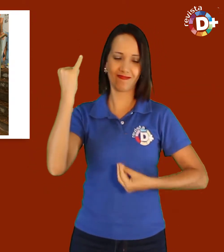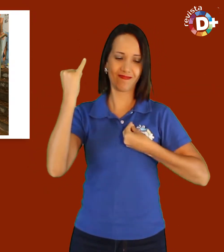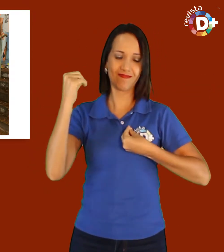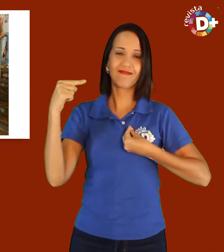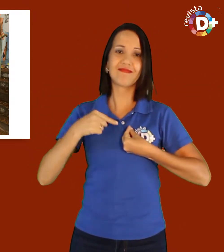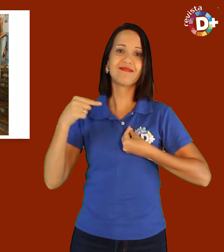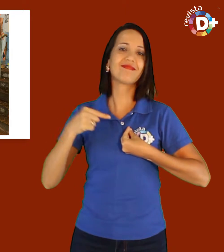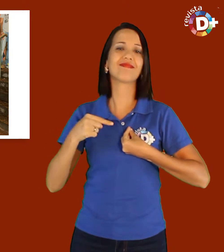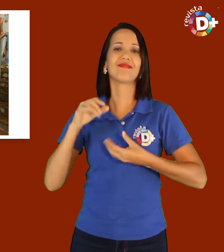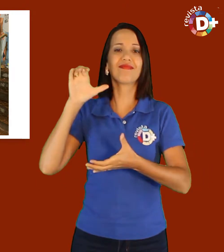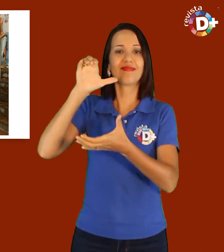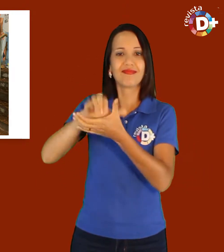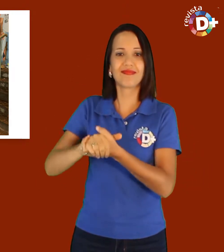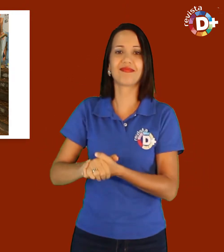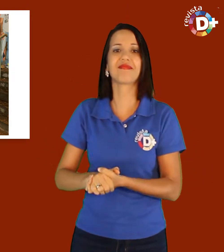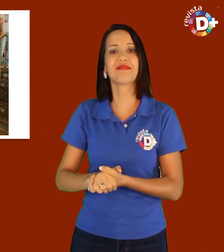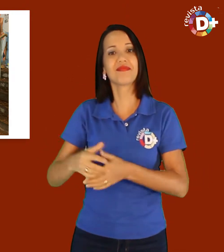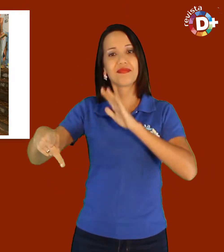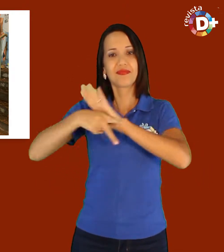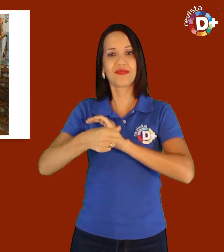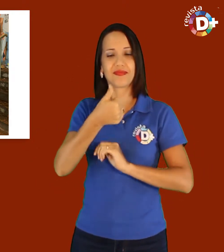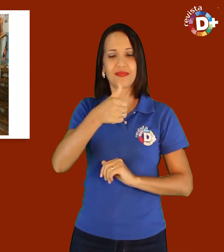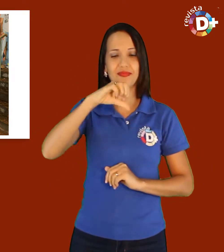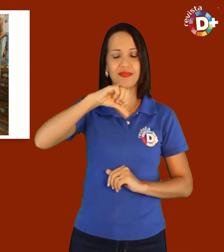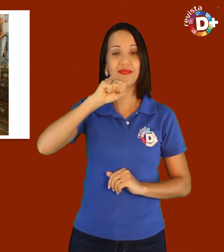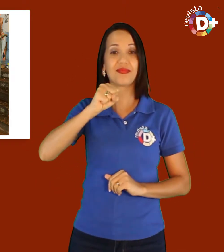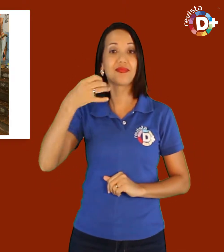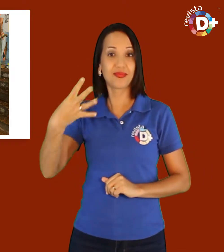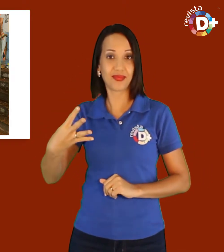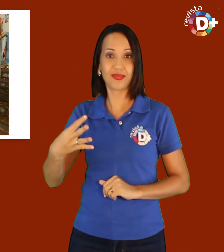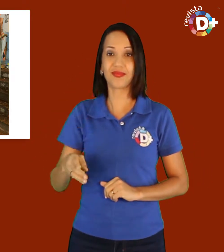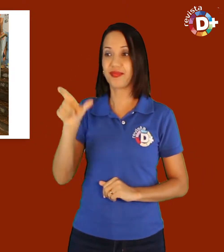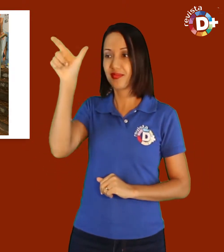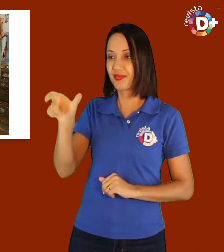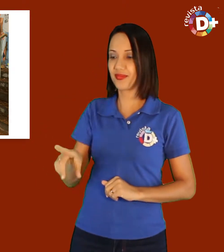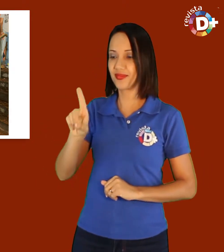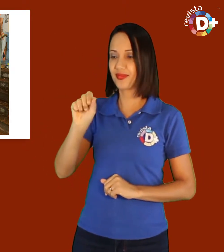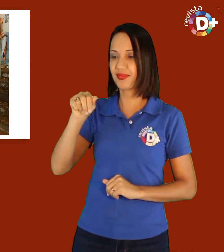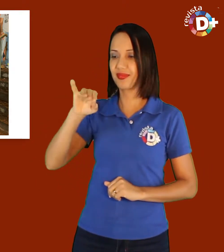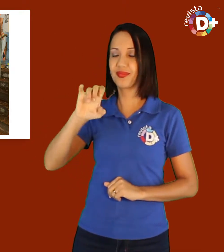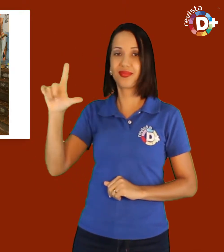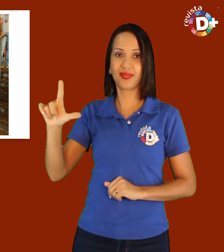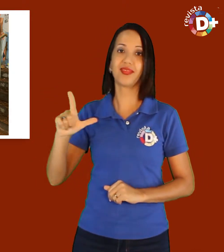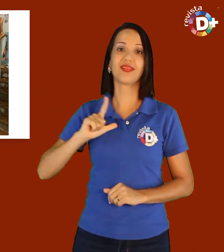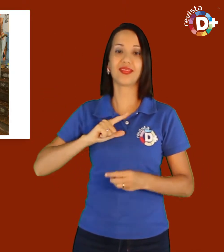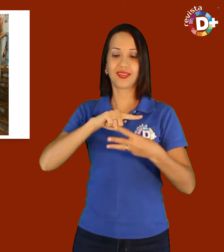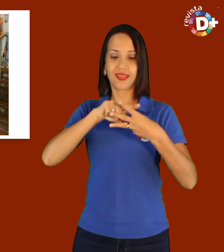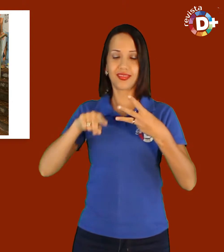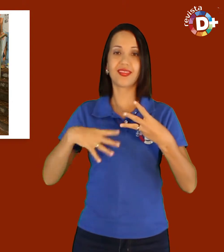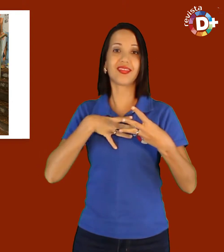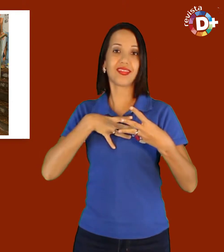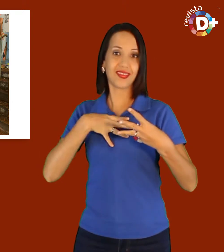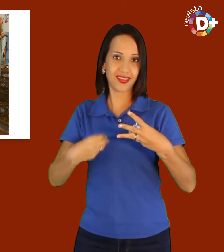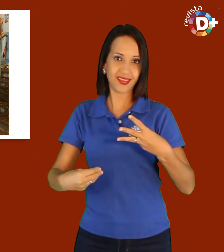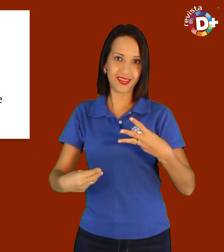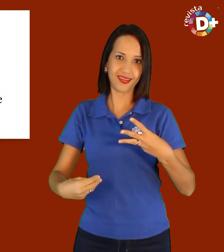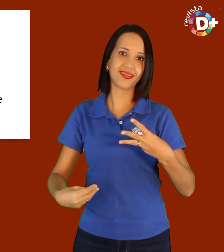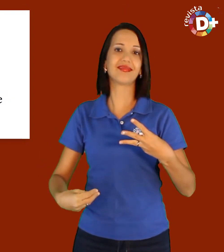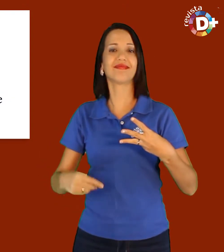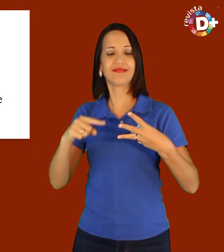vida. Casei, em 1984, com o Daniel e tivemos três filhos, Rodrigo,